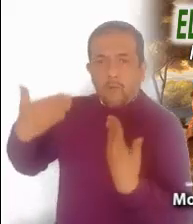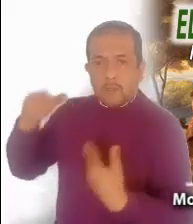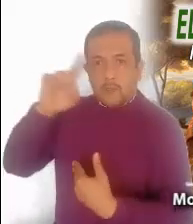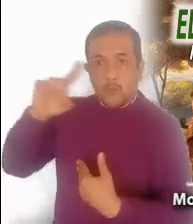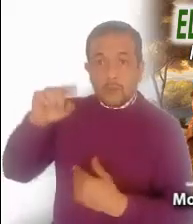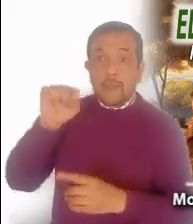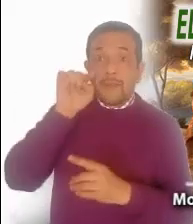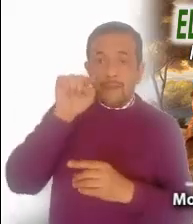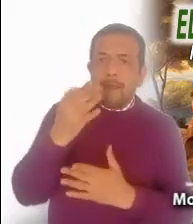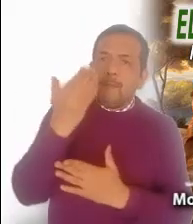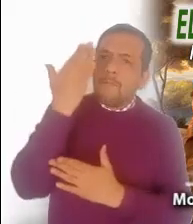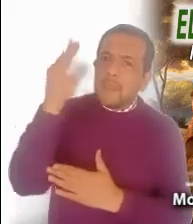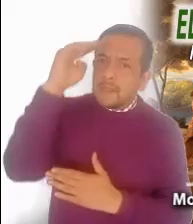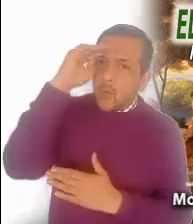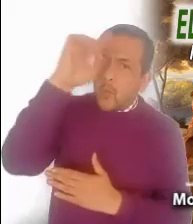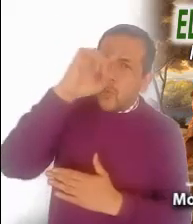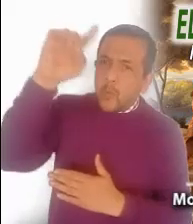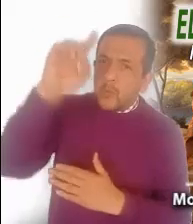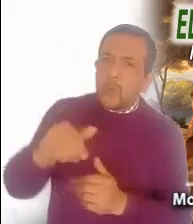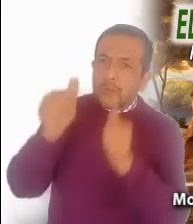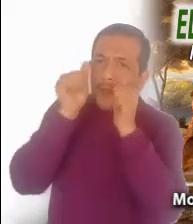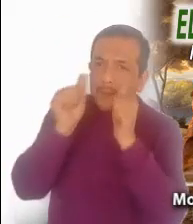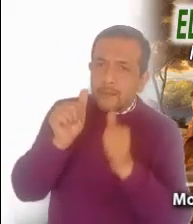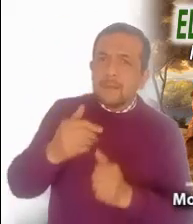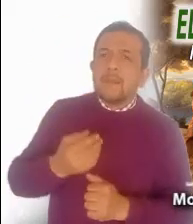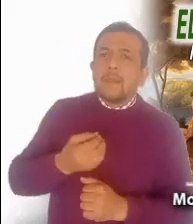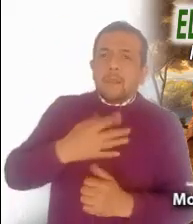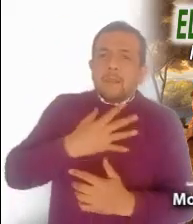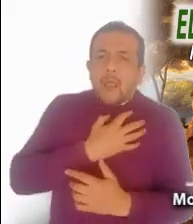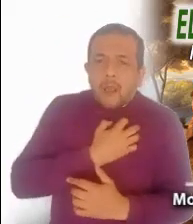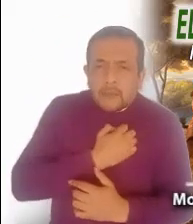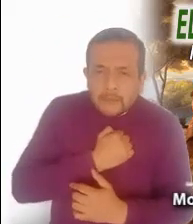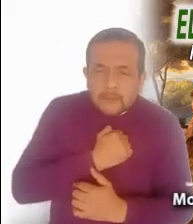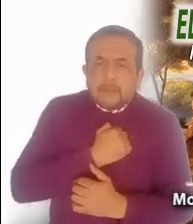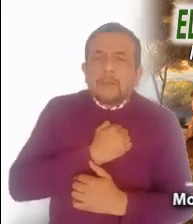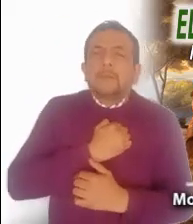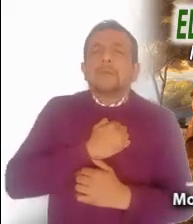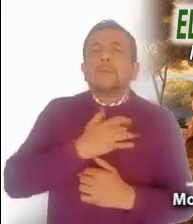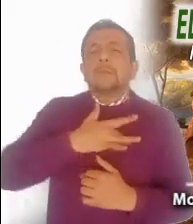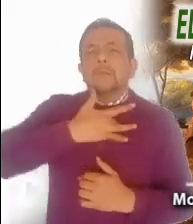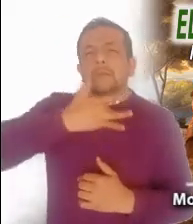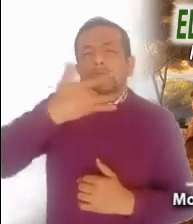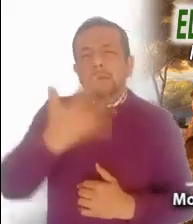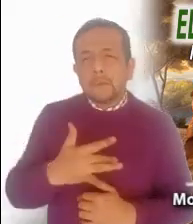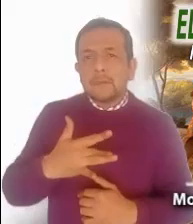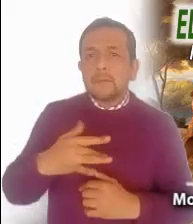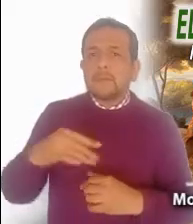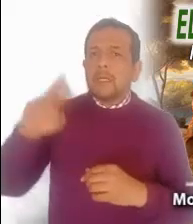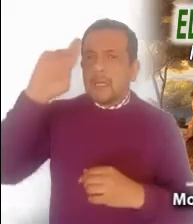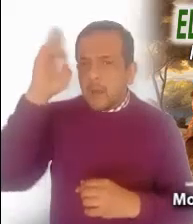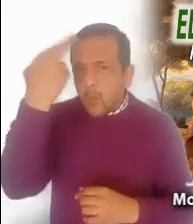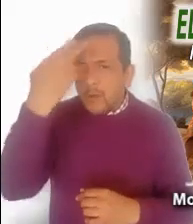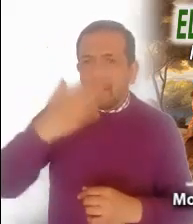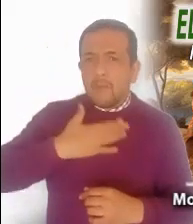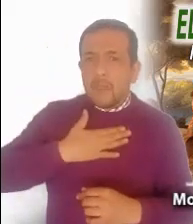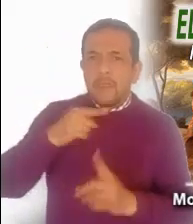mira la aflicción de tu sierva y acuérdate de mí. Lo hace insistentemente, sin parar